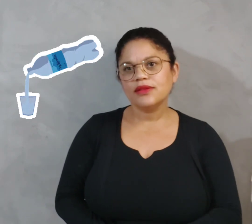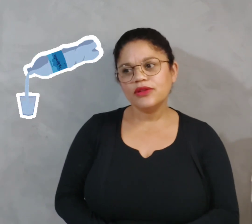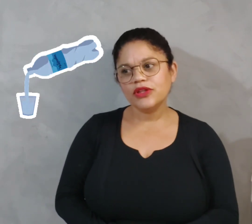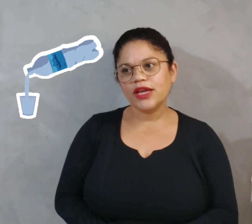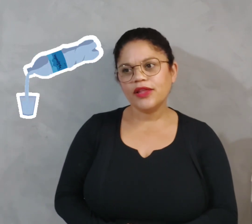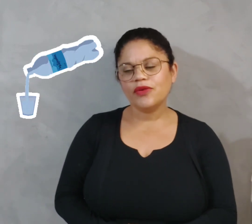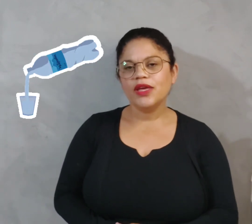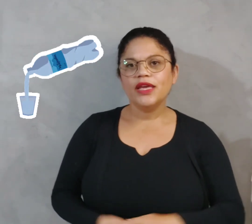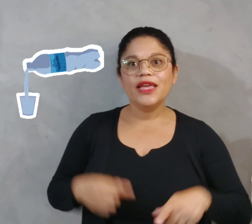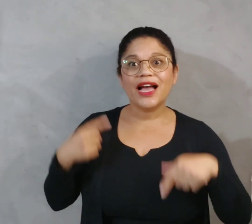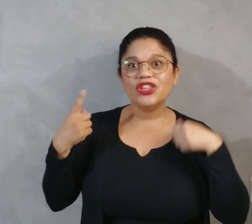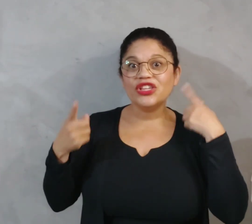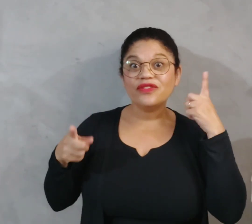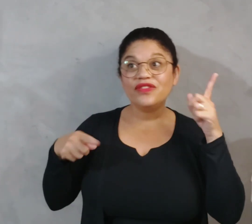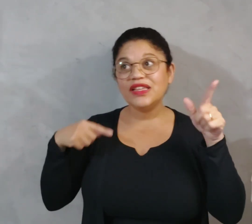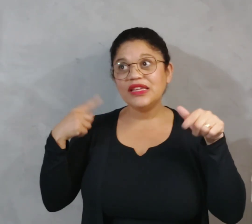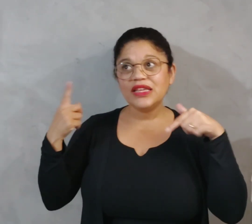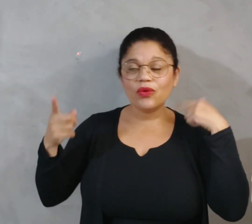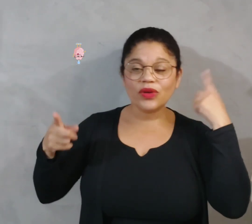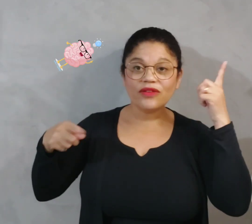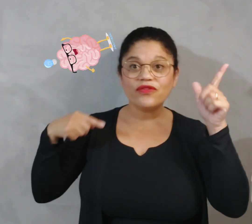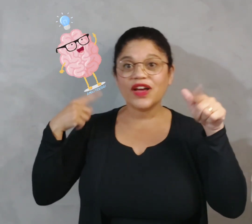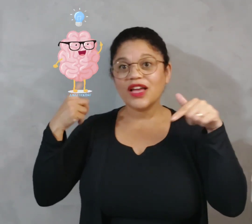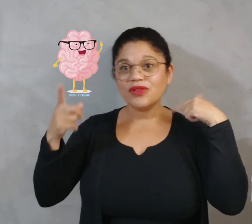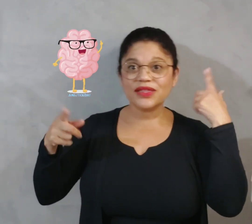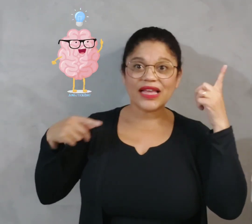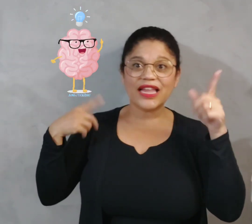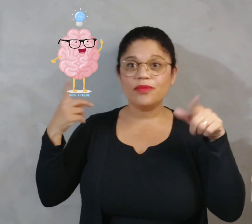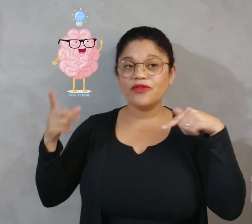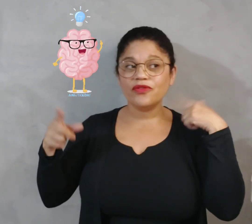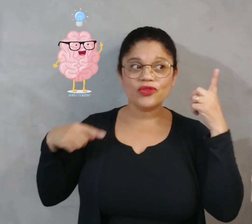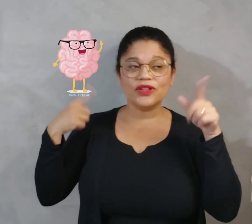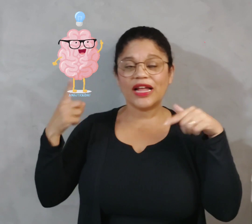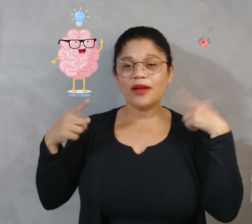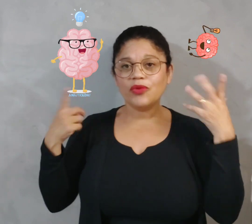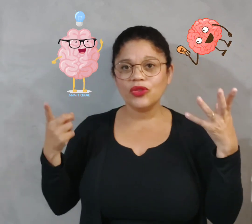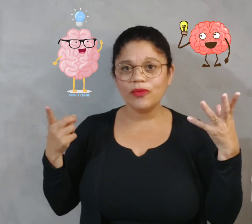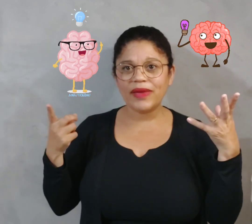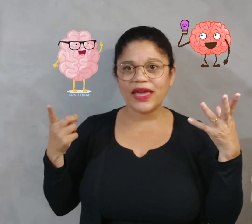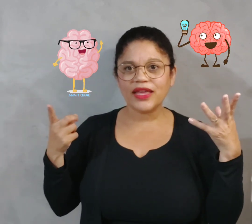oxigênio. E adivinha o que faz o cérebro funcionar muito bem?